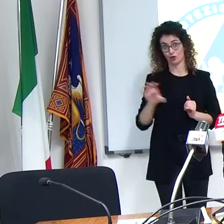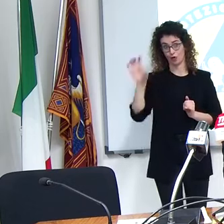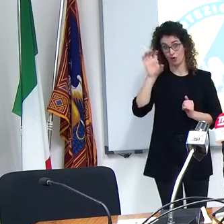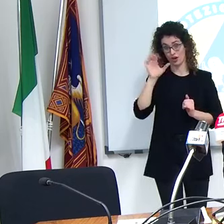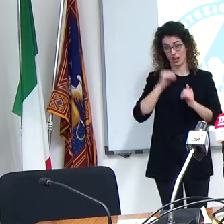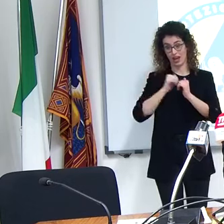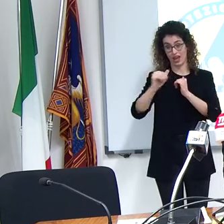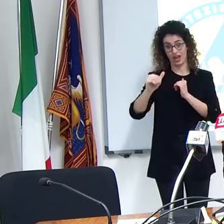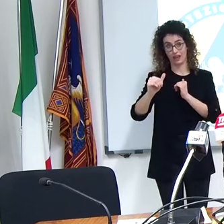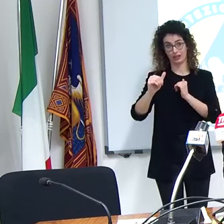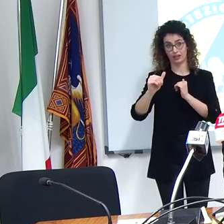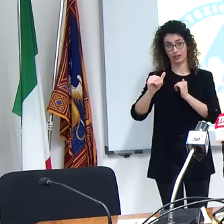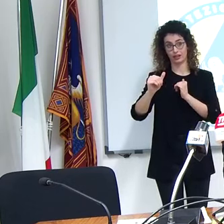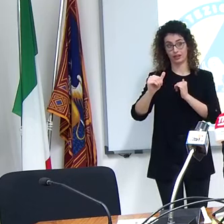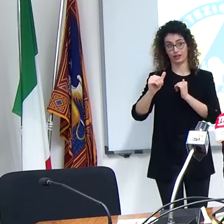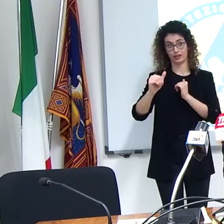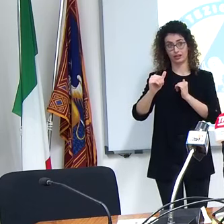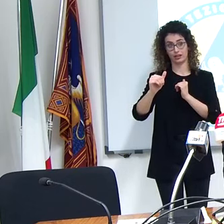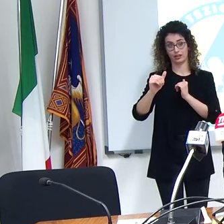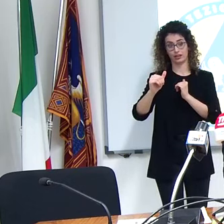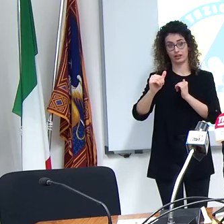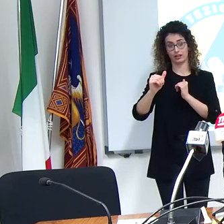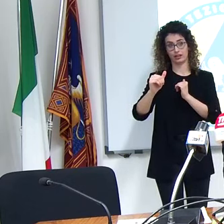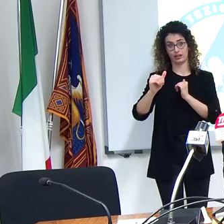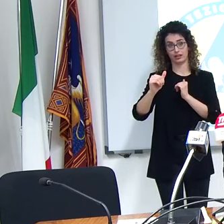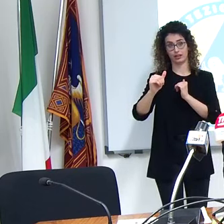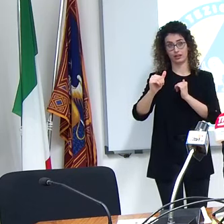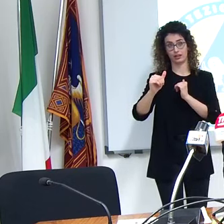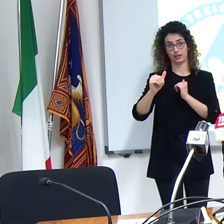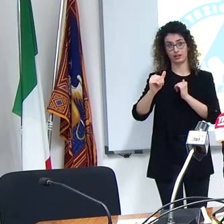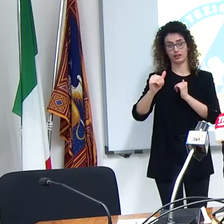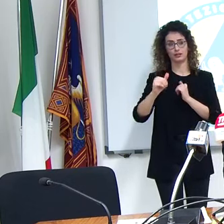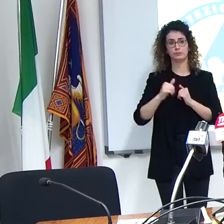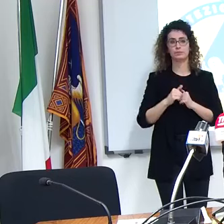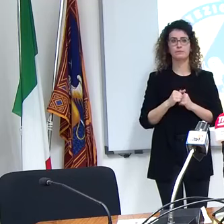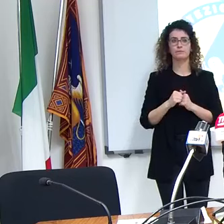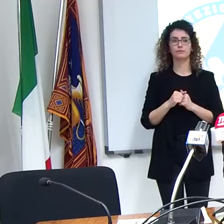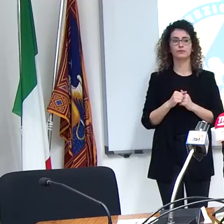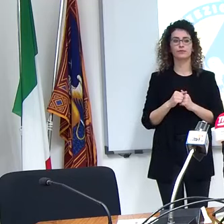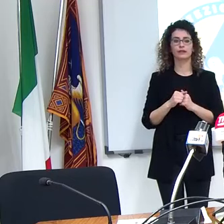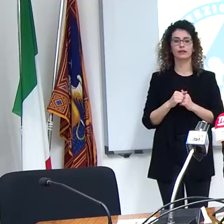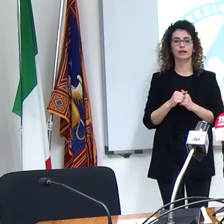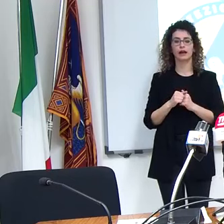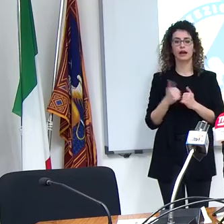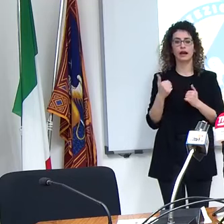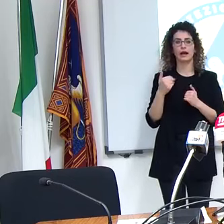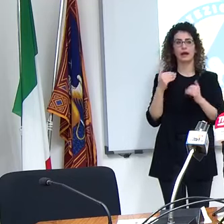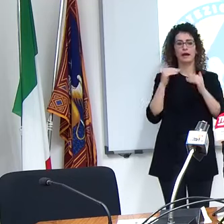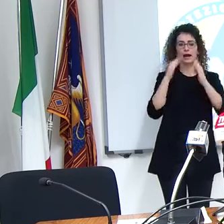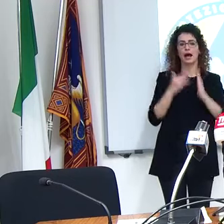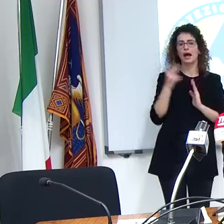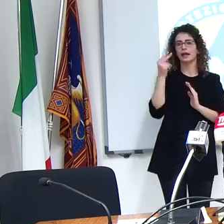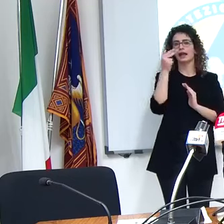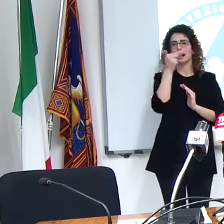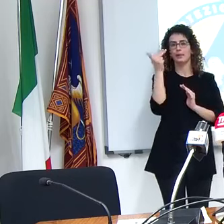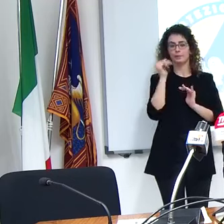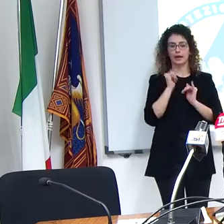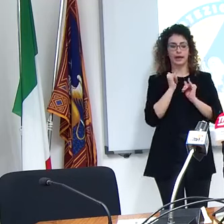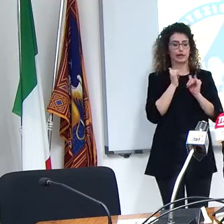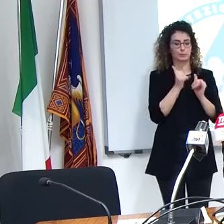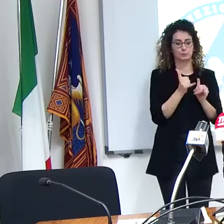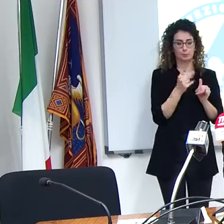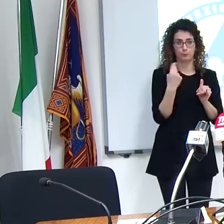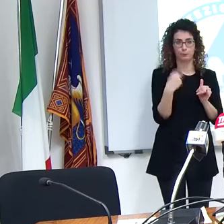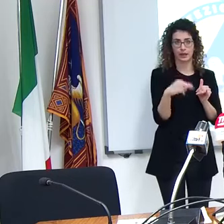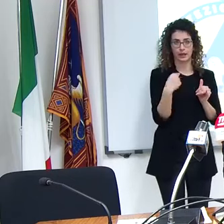non potrebbe neanche uscire dalla dimora dall'albergo perché in